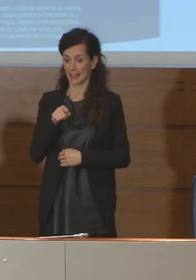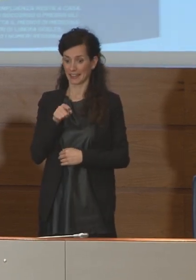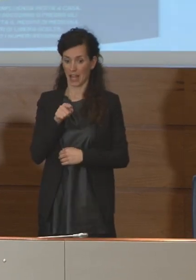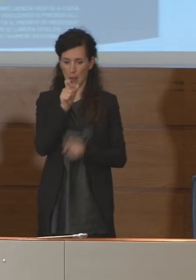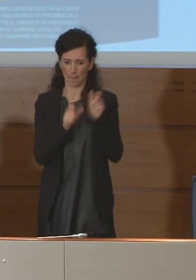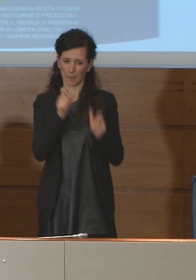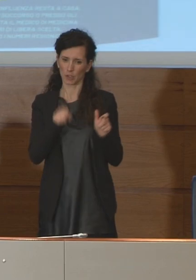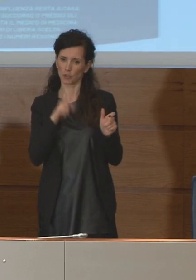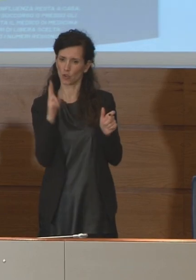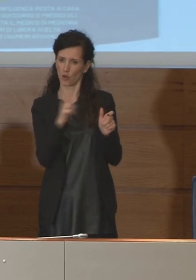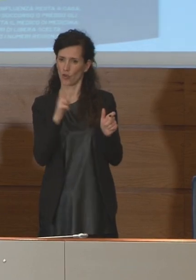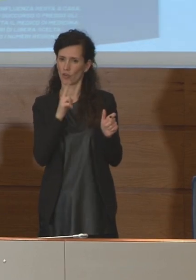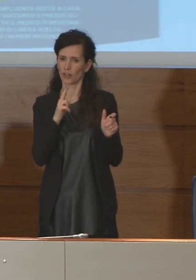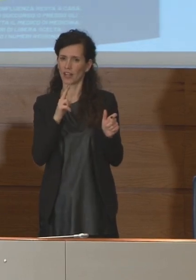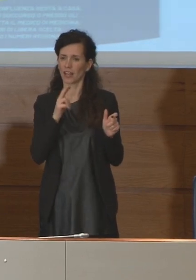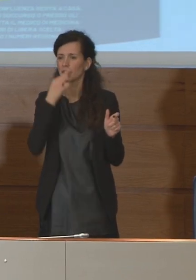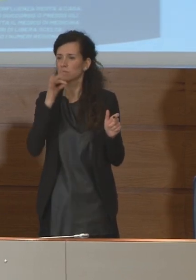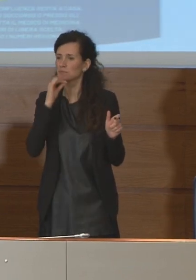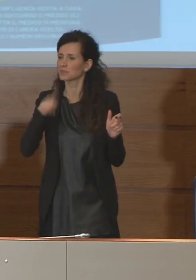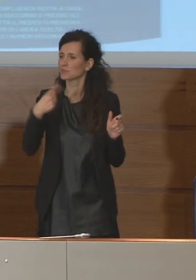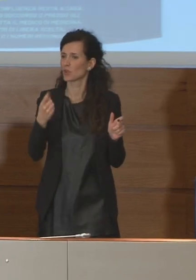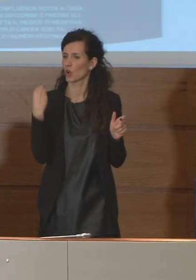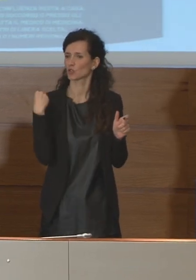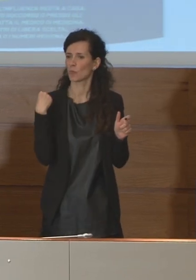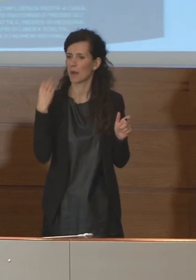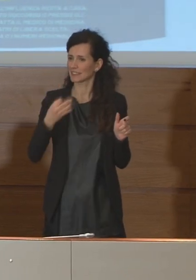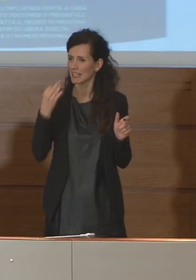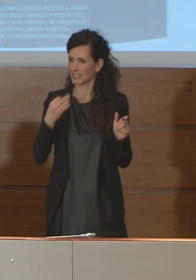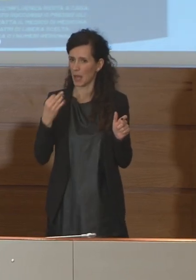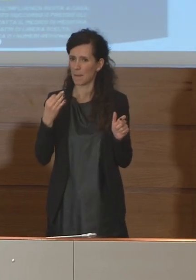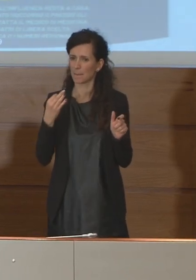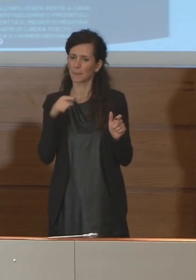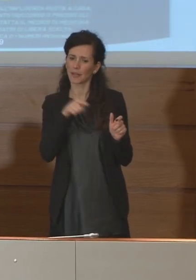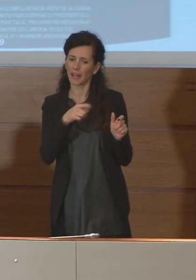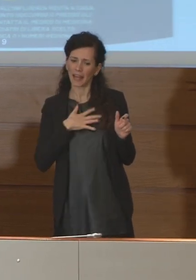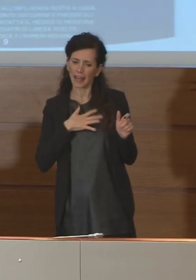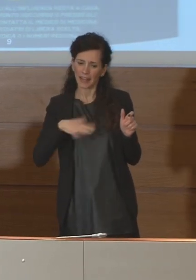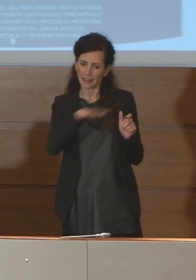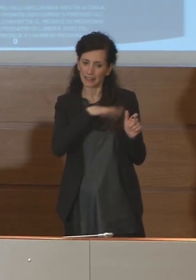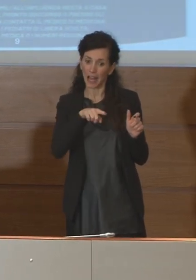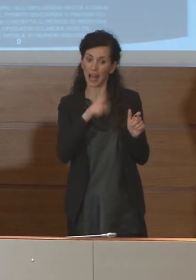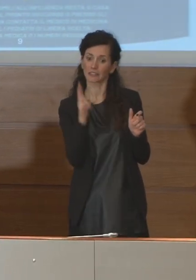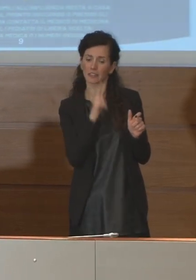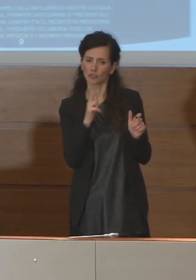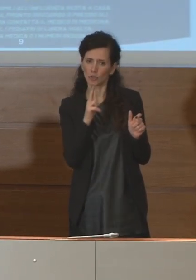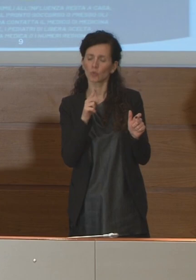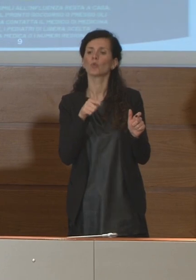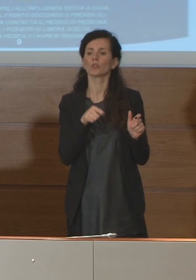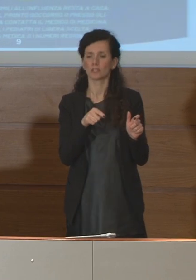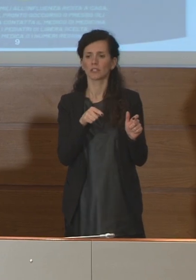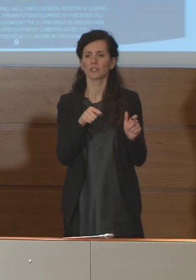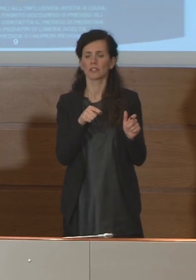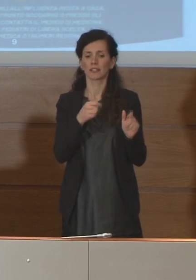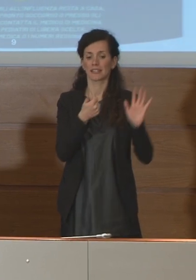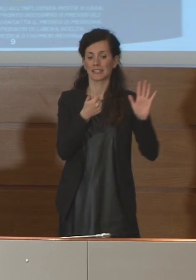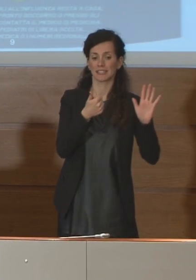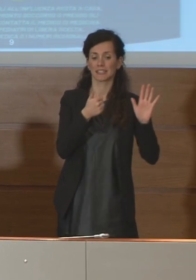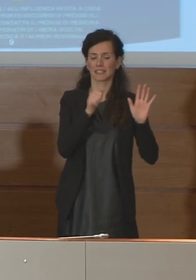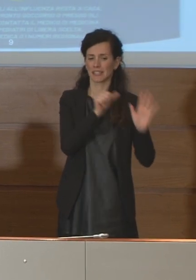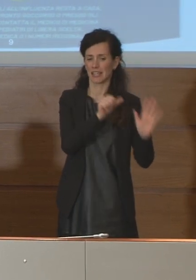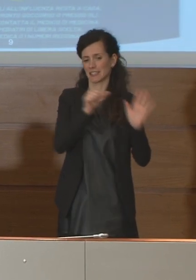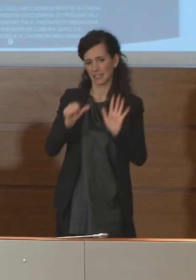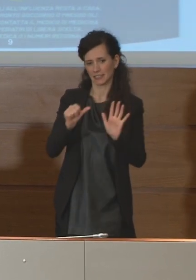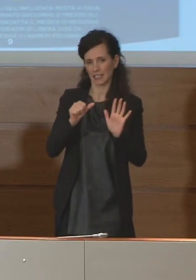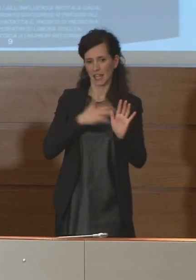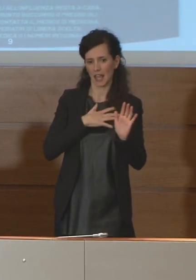qualche domanda era poi stata fatta e potrebbe essere fatta dai 66